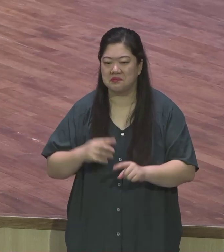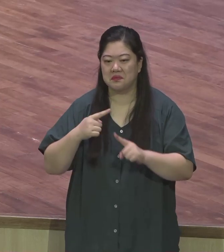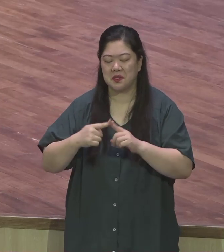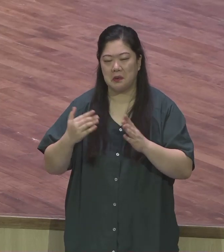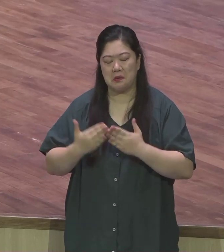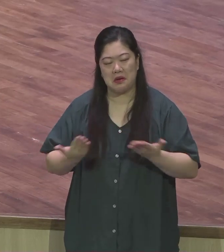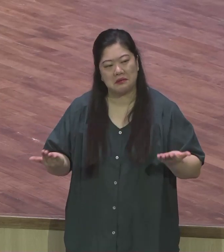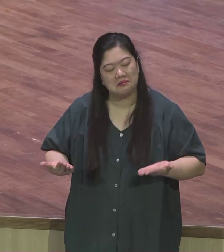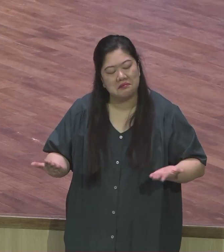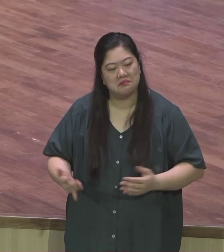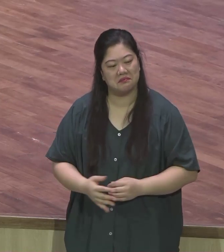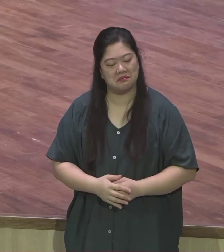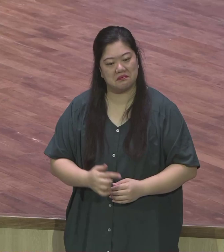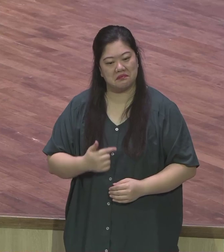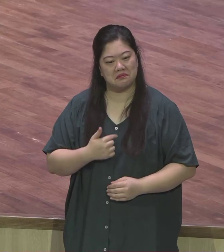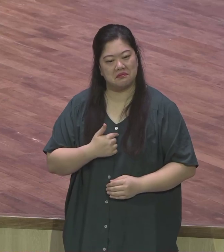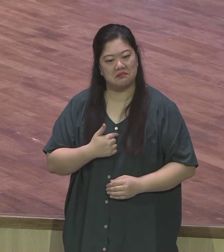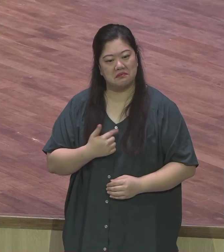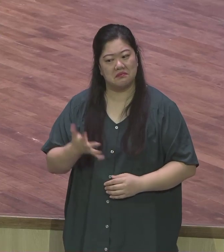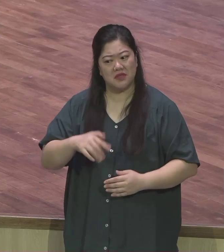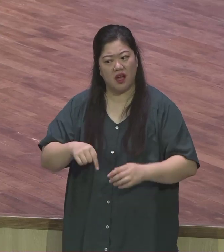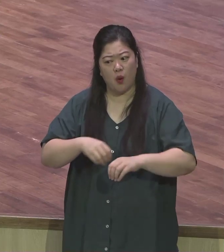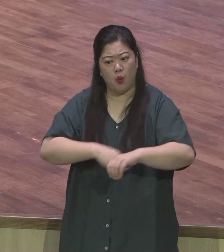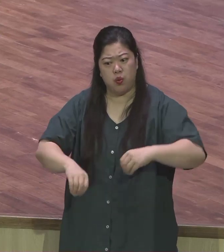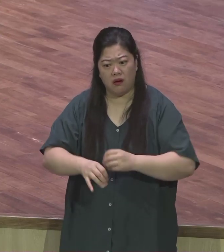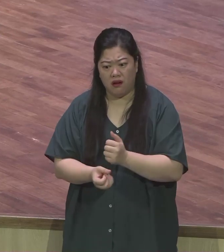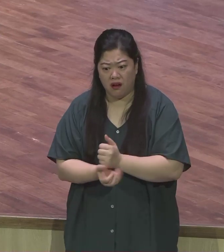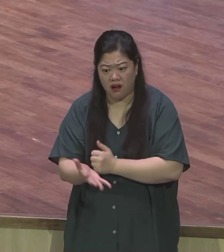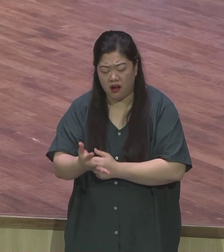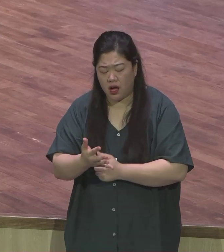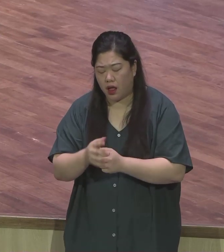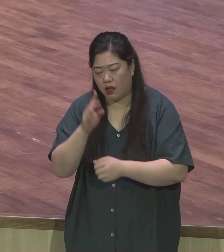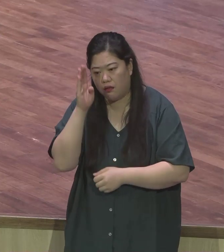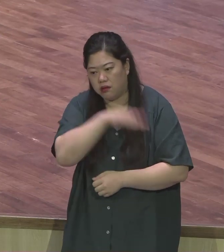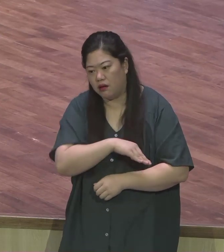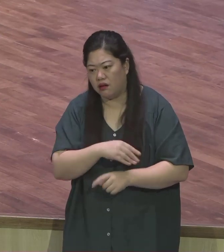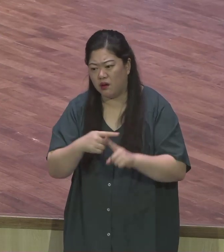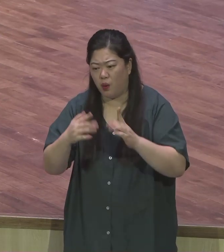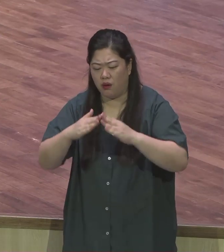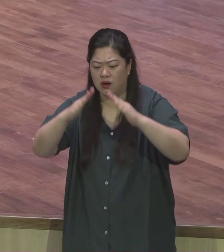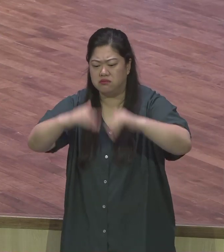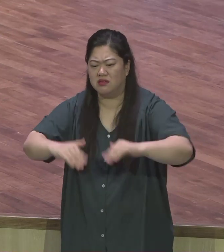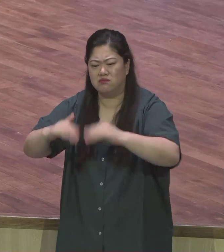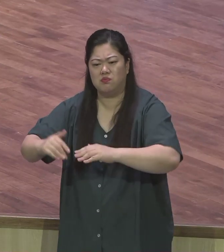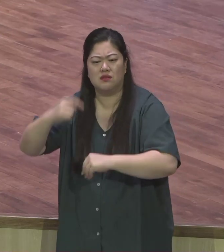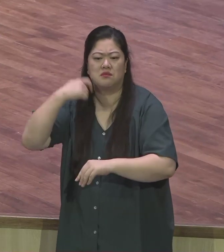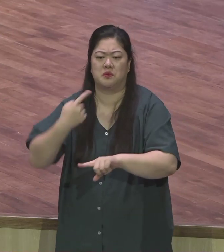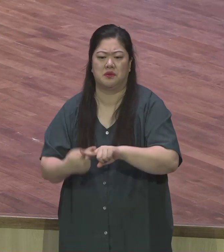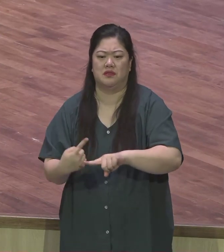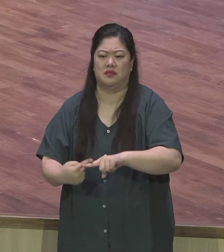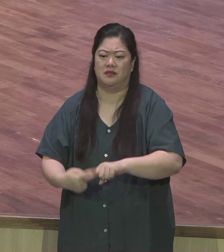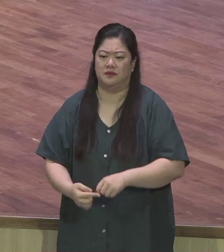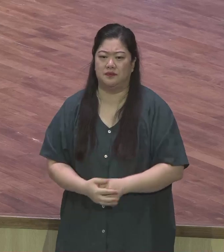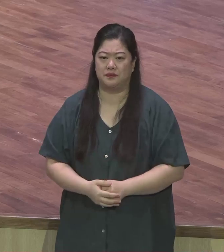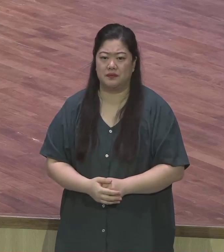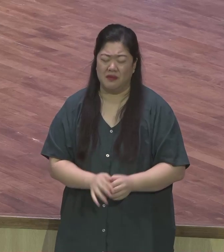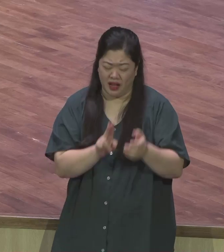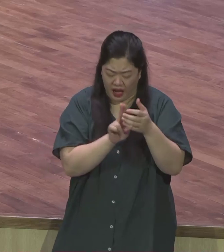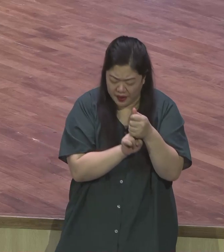무너뜨리는 삶을 살았던 것을 볼 수 있습니다 오늘 2절에서 3절 말씀해 보면 감추인 것이 드러나지 않을 것이 없고 숨긴